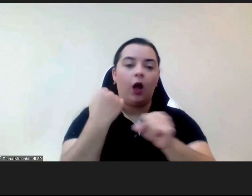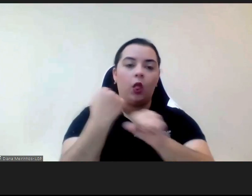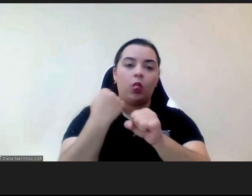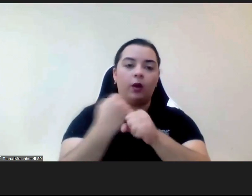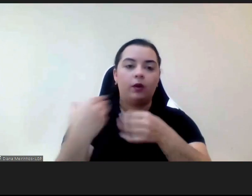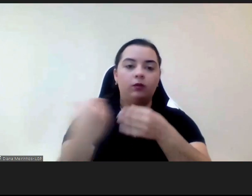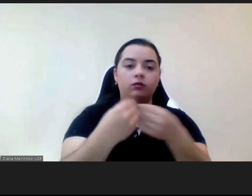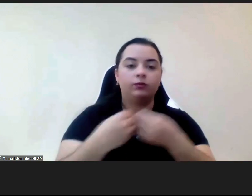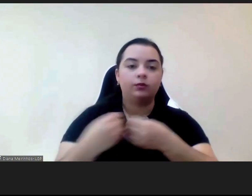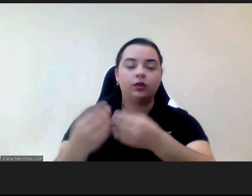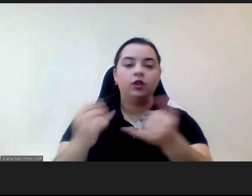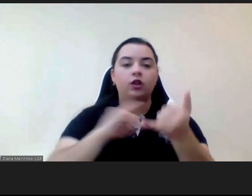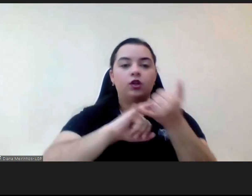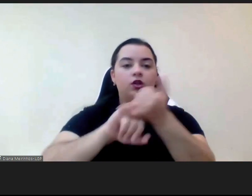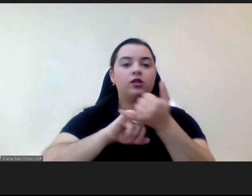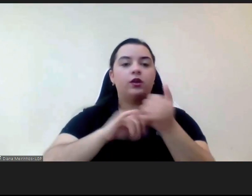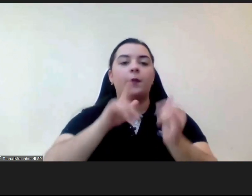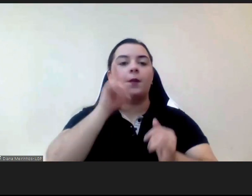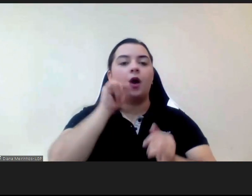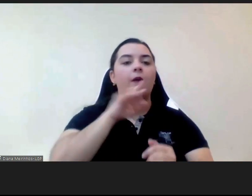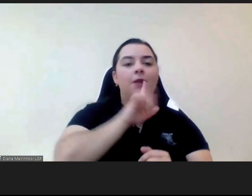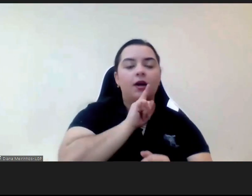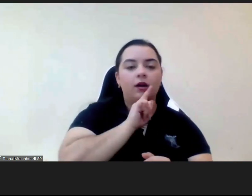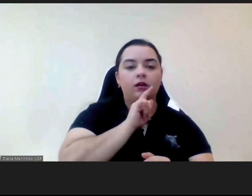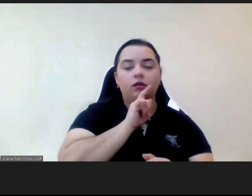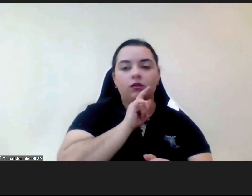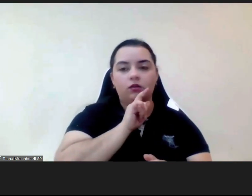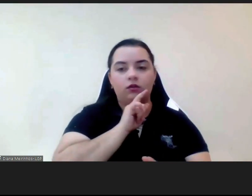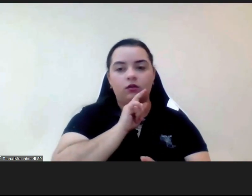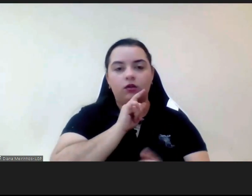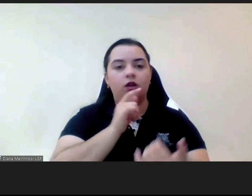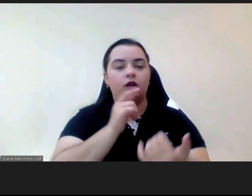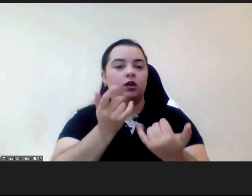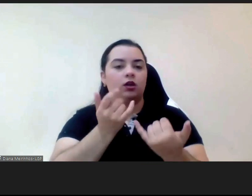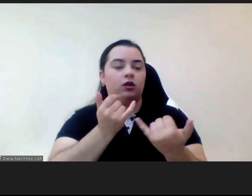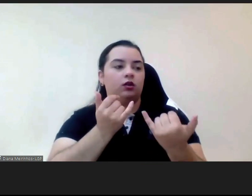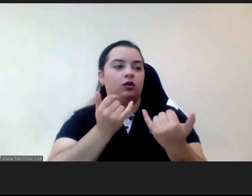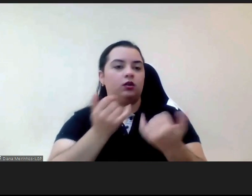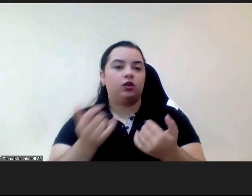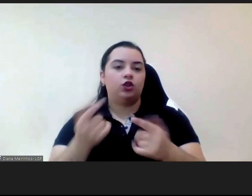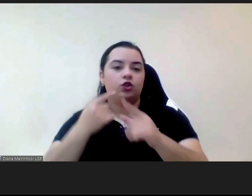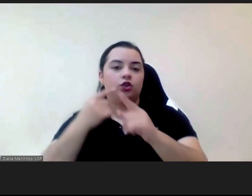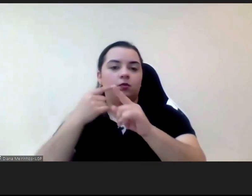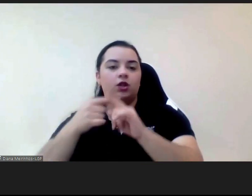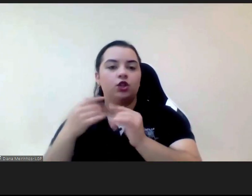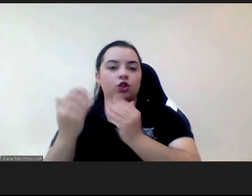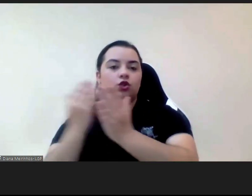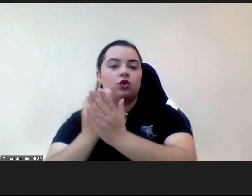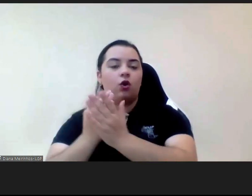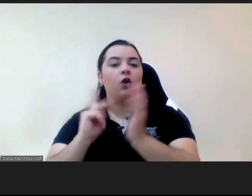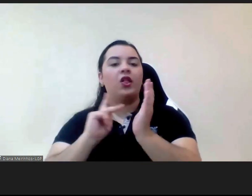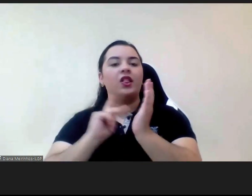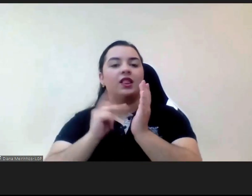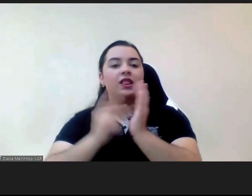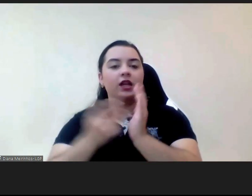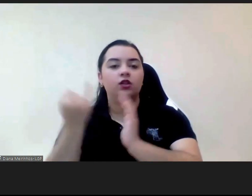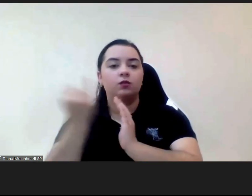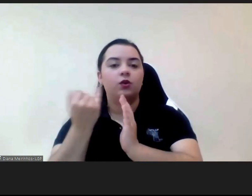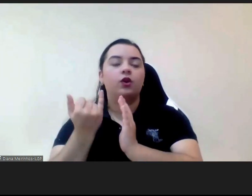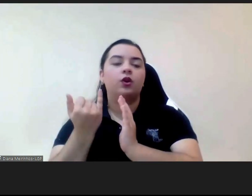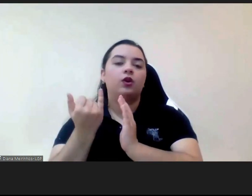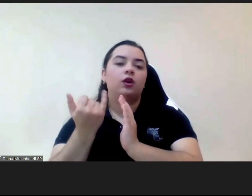associações de pais a própria escola e os técnicos do Instituto de Apoio à Criança